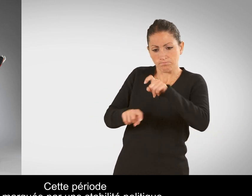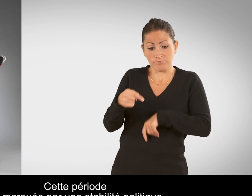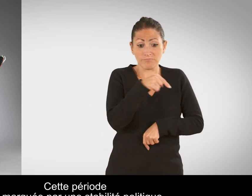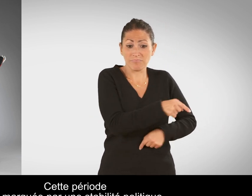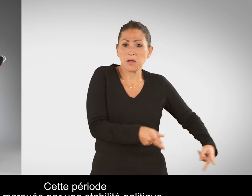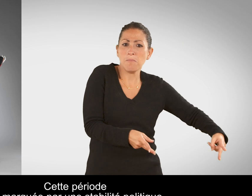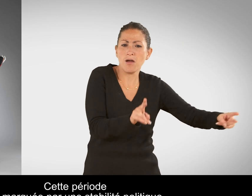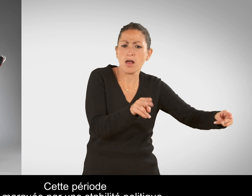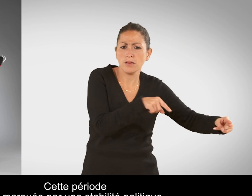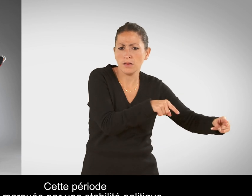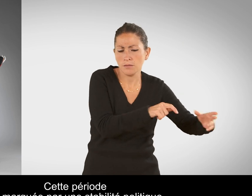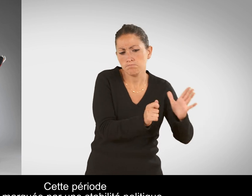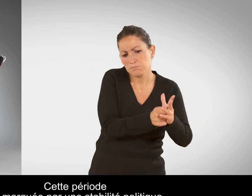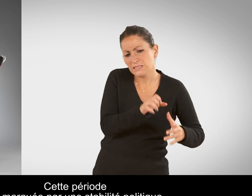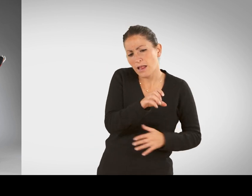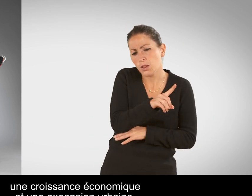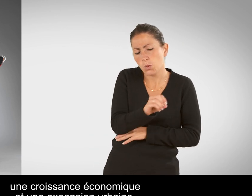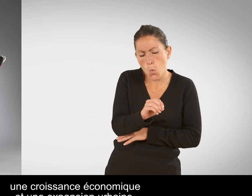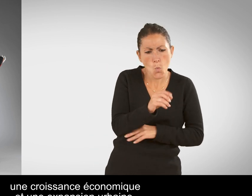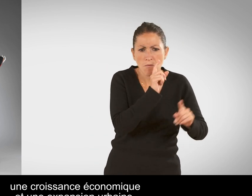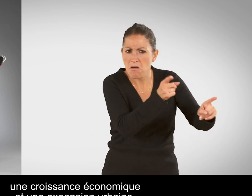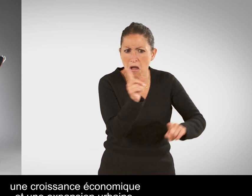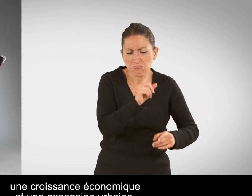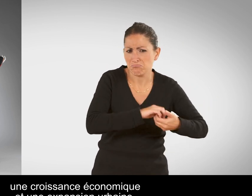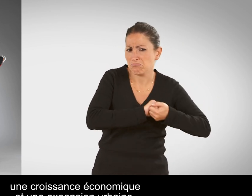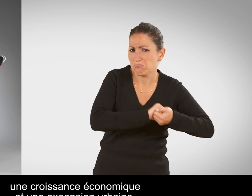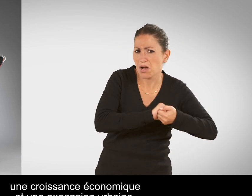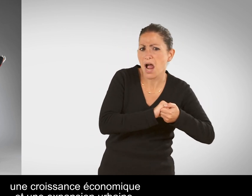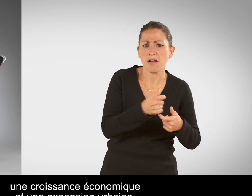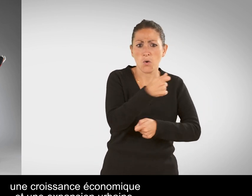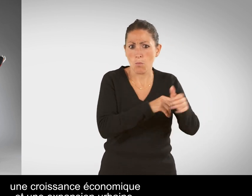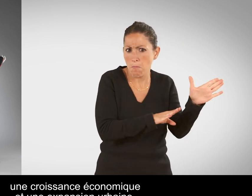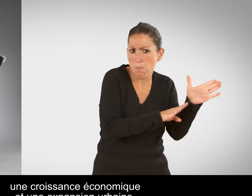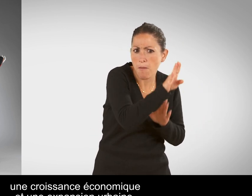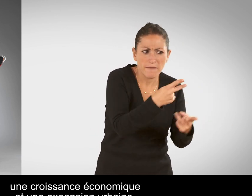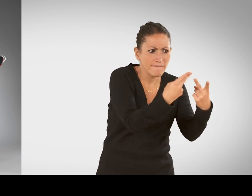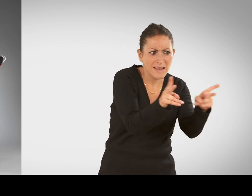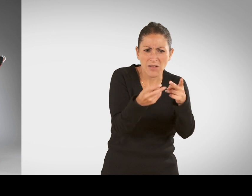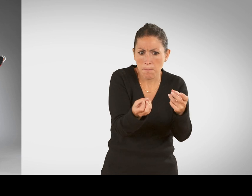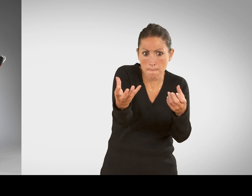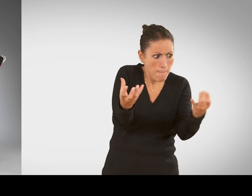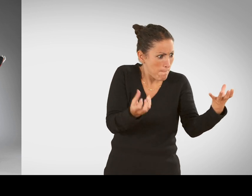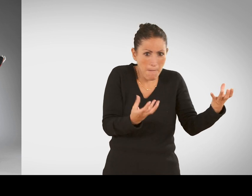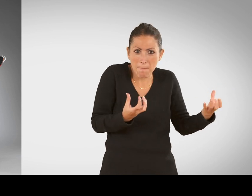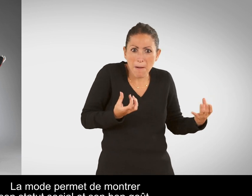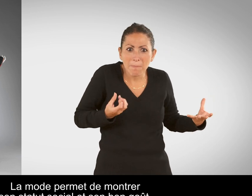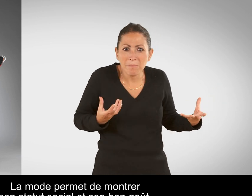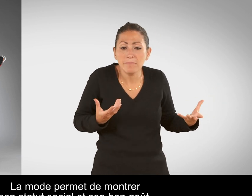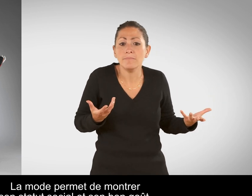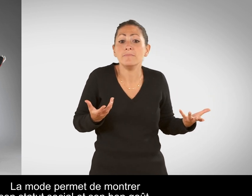marquée par une stabilité politique, une croissance économique et une expansion urbaine La mode permet de